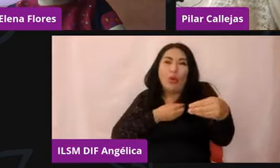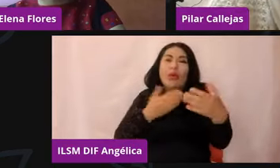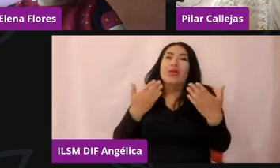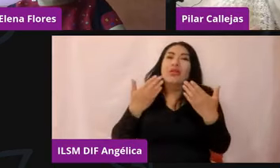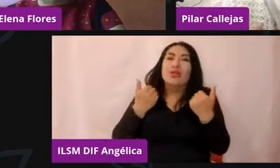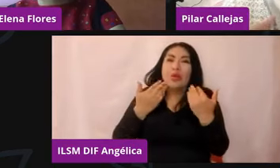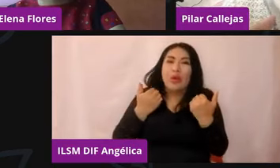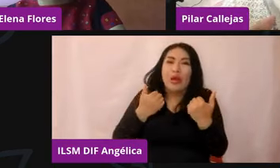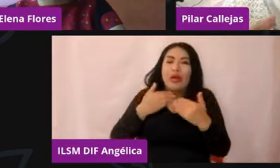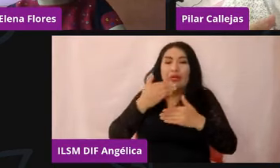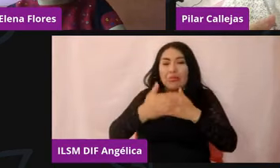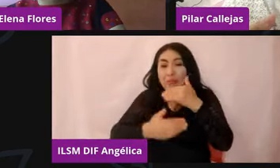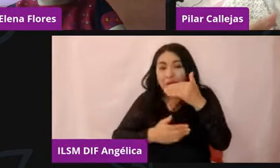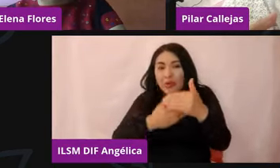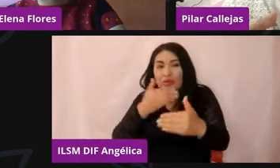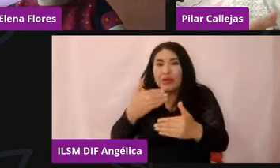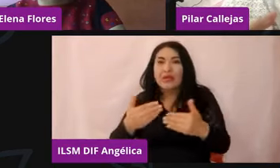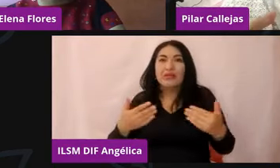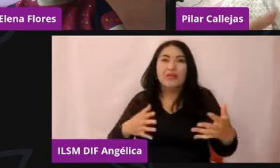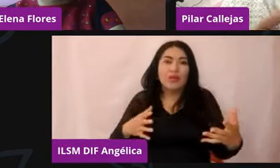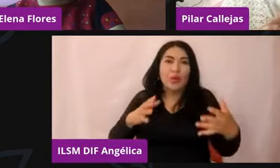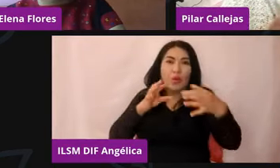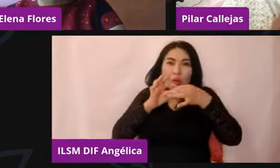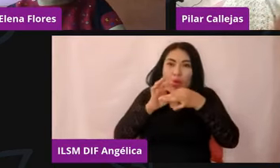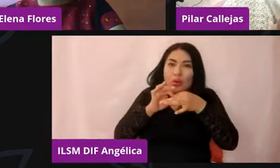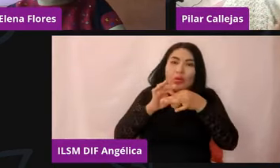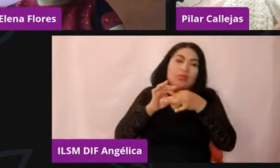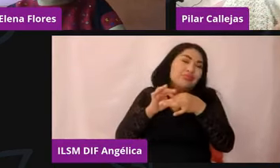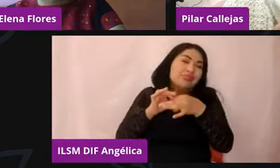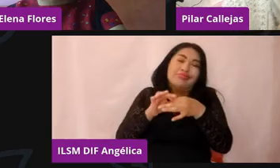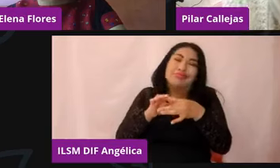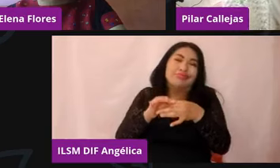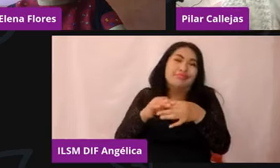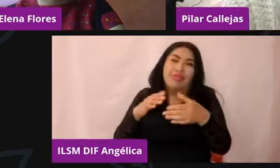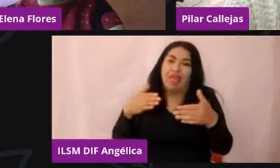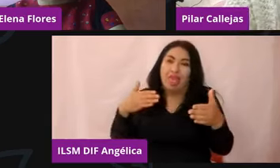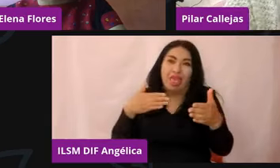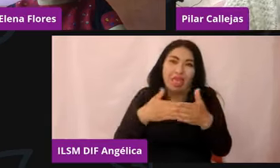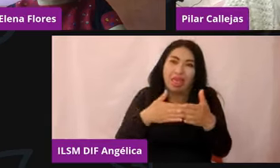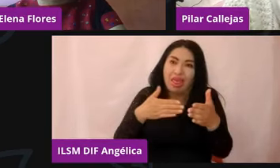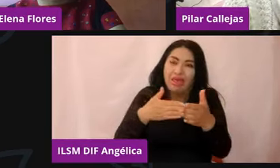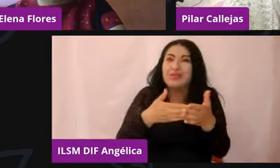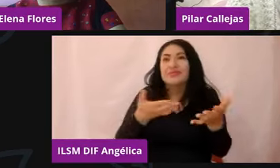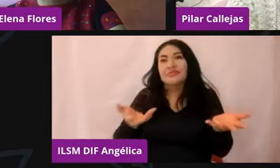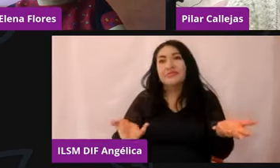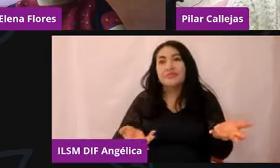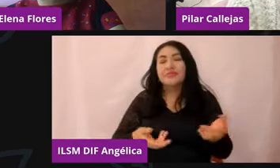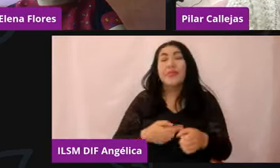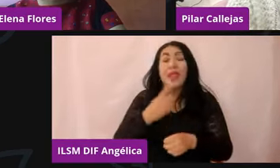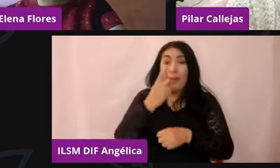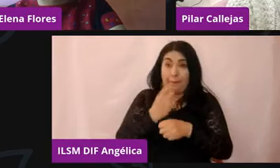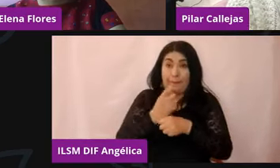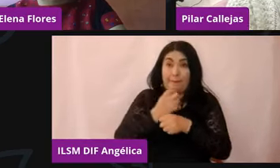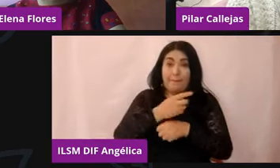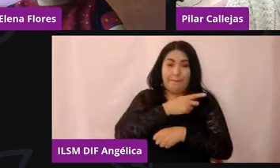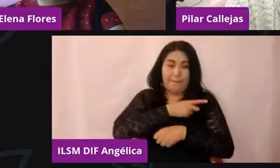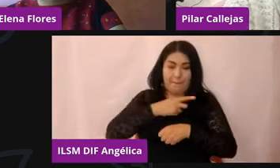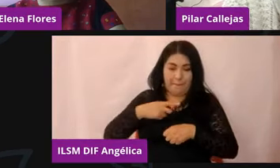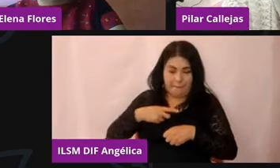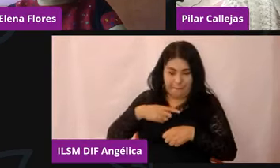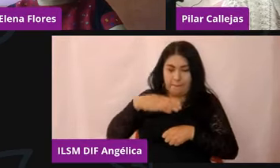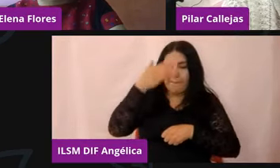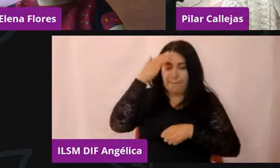fluya de manera natural, ¿ajá? Entonces, primero pensar que estoy en un momento de adaptación,